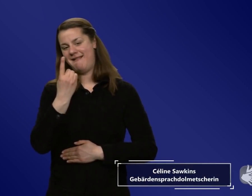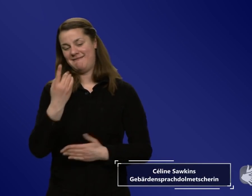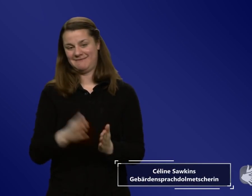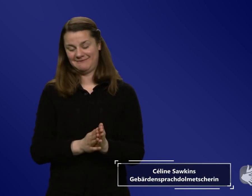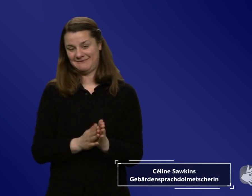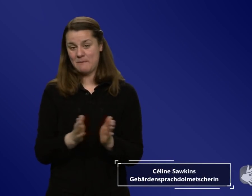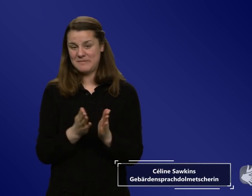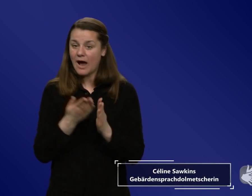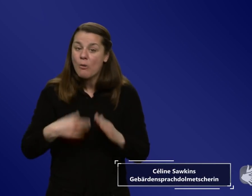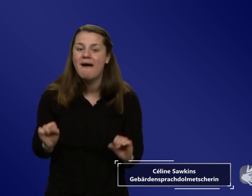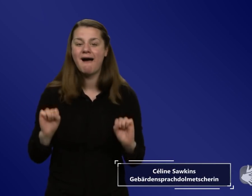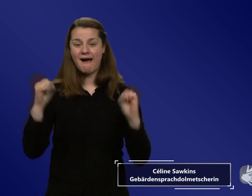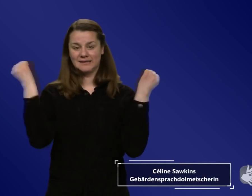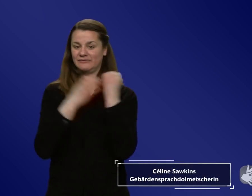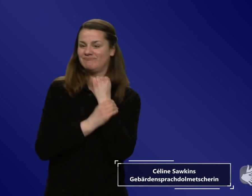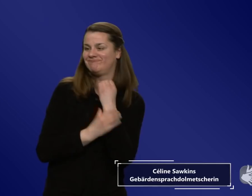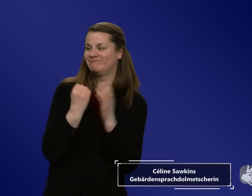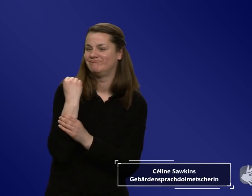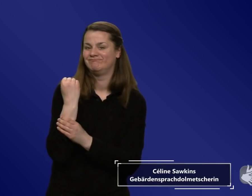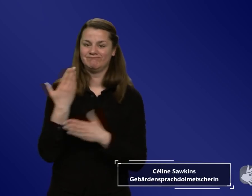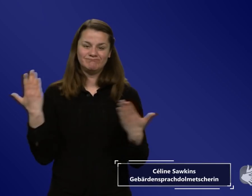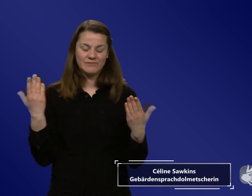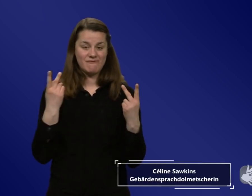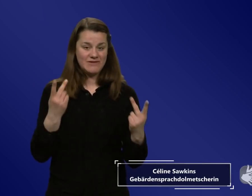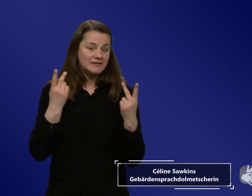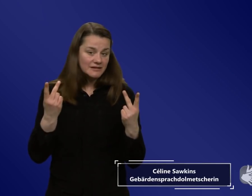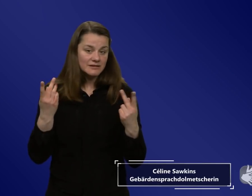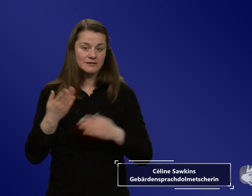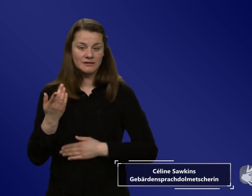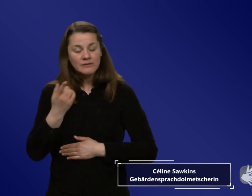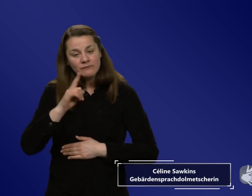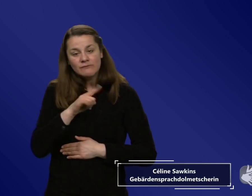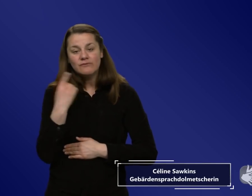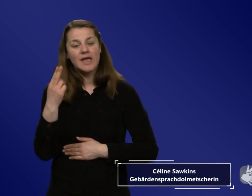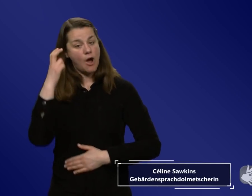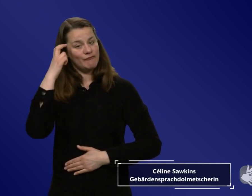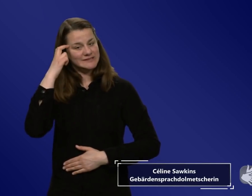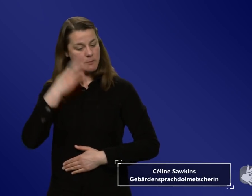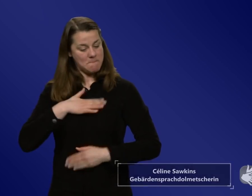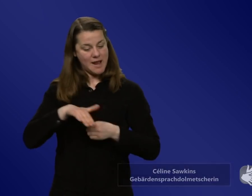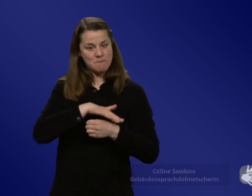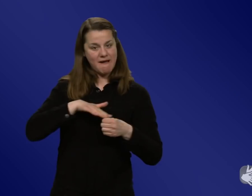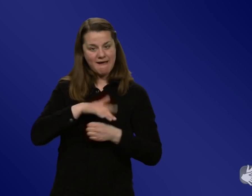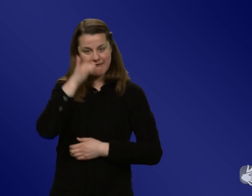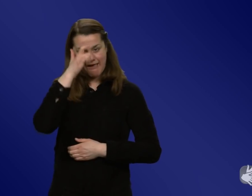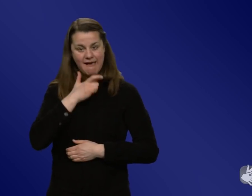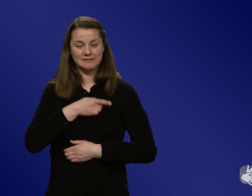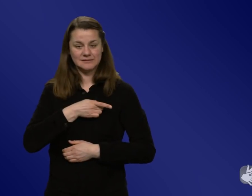werden, sich da auch stärker zu engagieren, denn wir müssen unsere Wissenschaft auch ernst nehmen, was sie tun kann